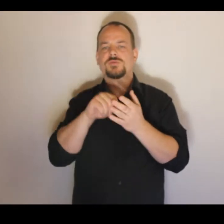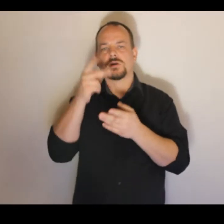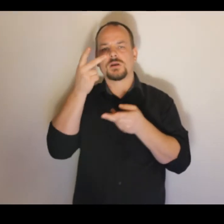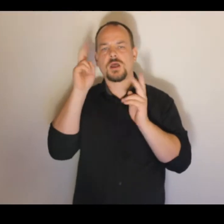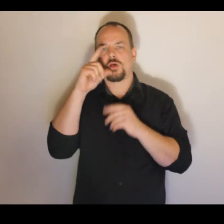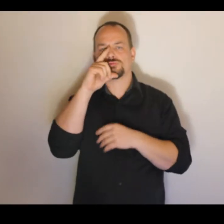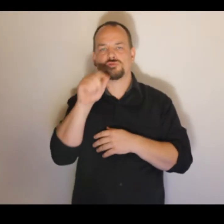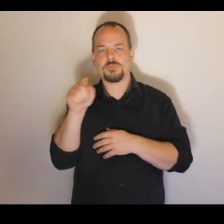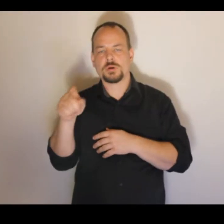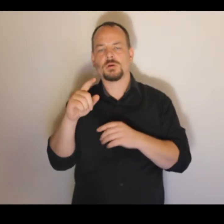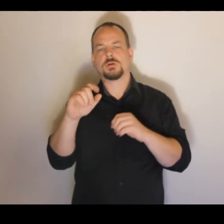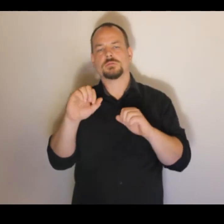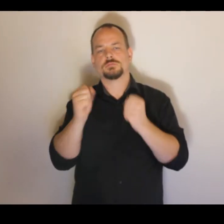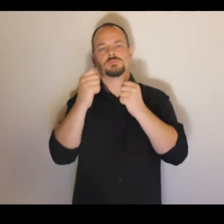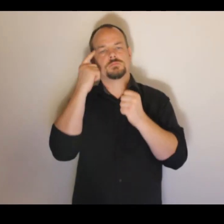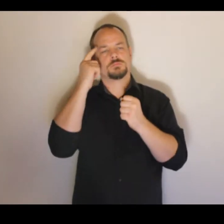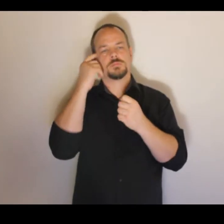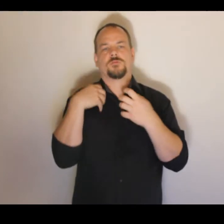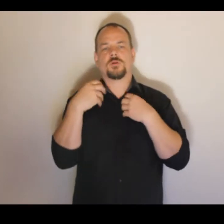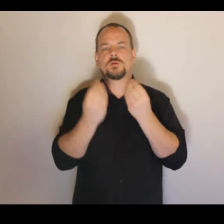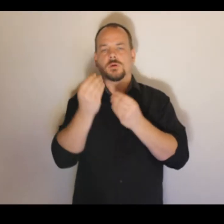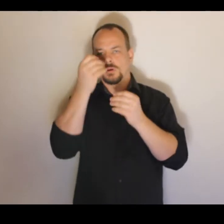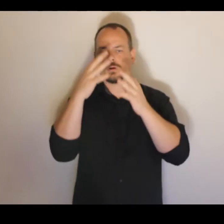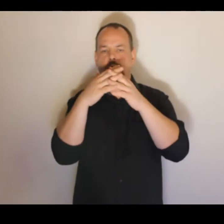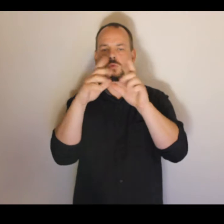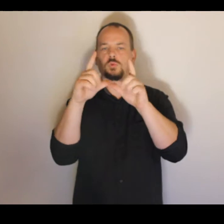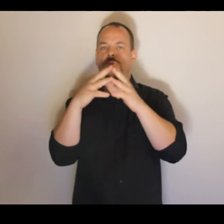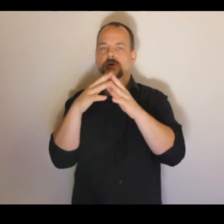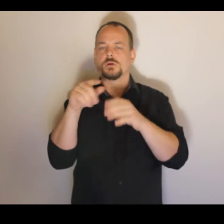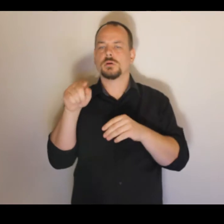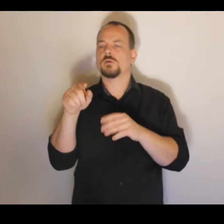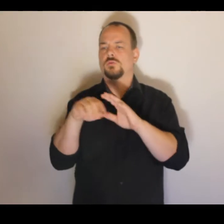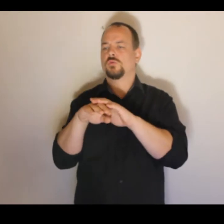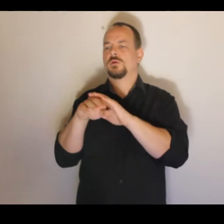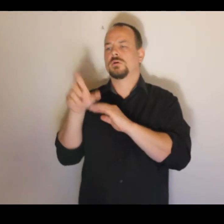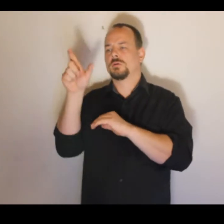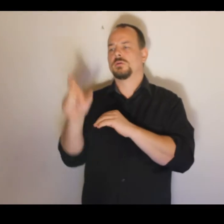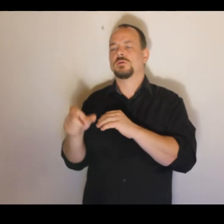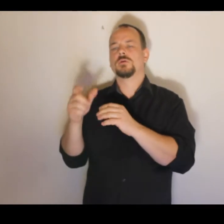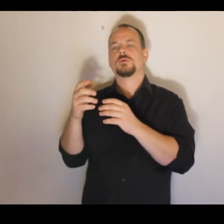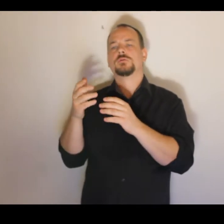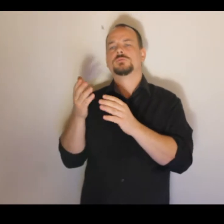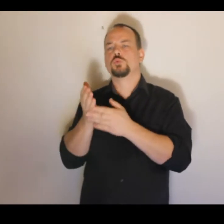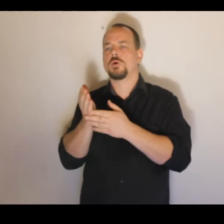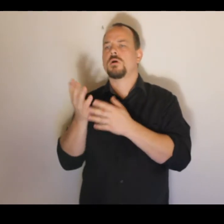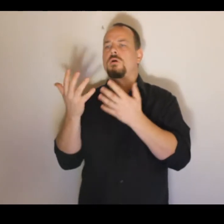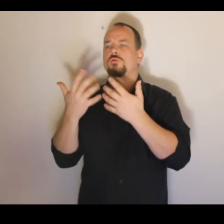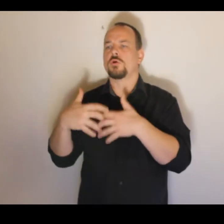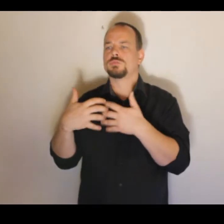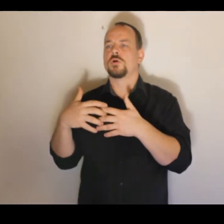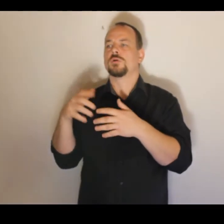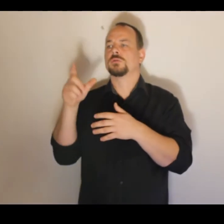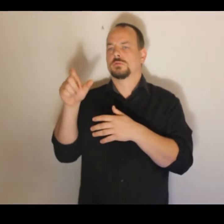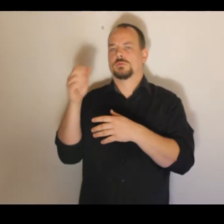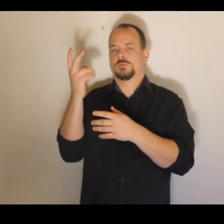vytvořil představu, jakéhosi člověku podobného stroje, který měl za něj vykonávat